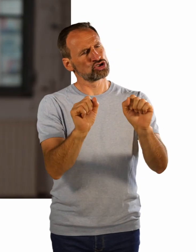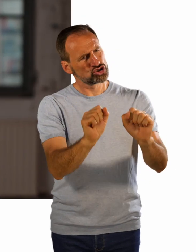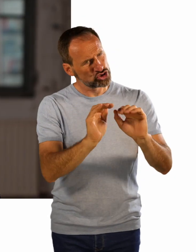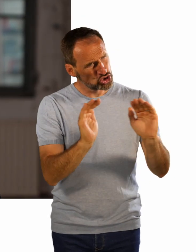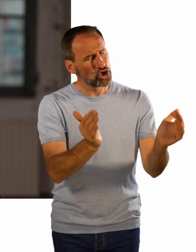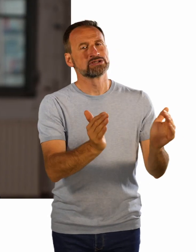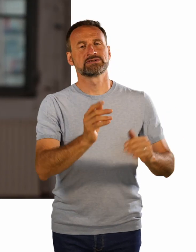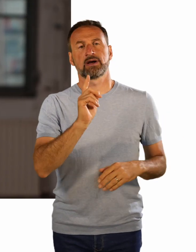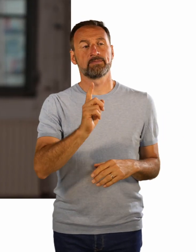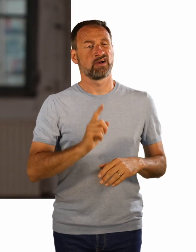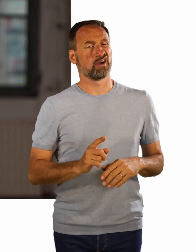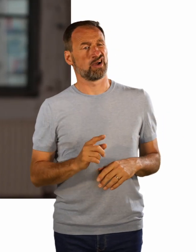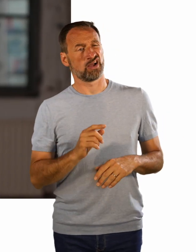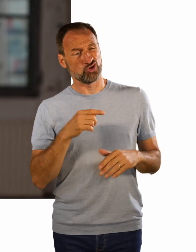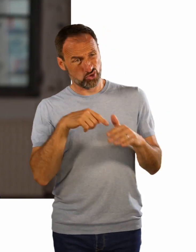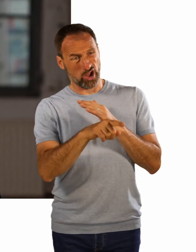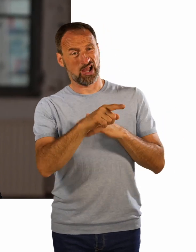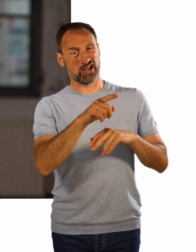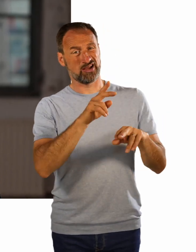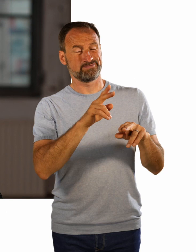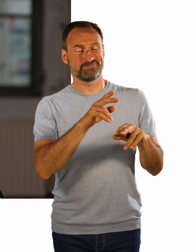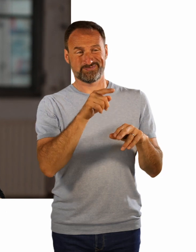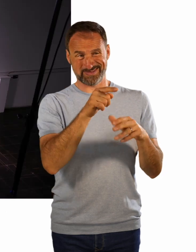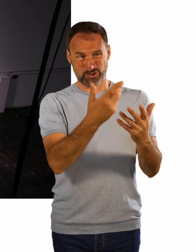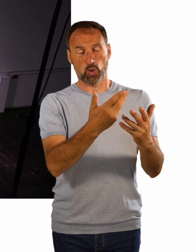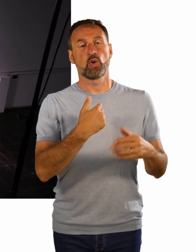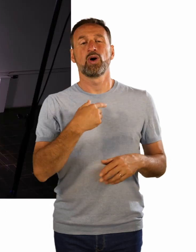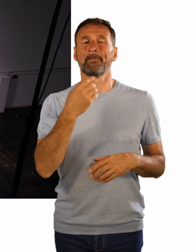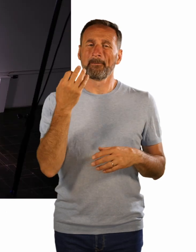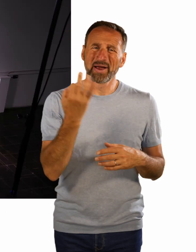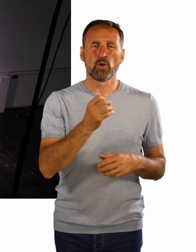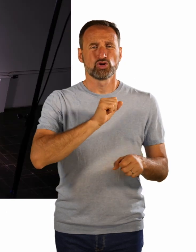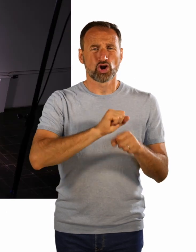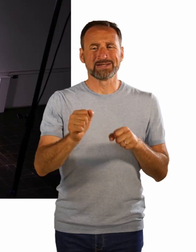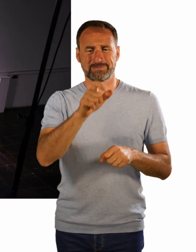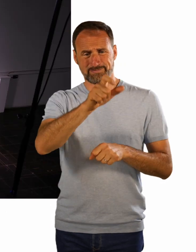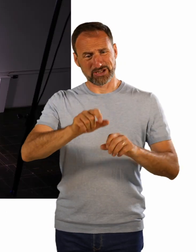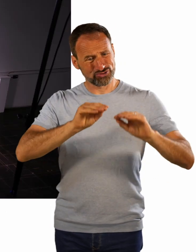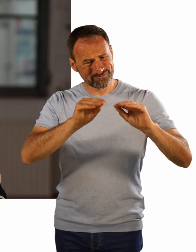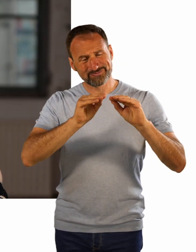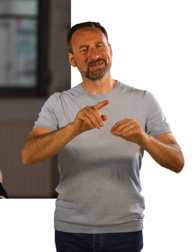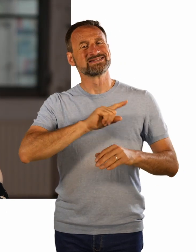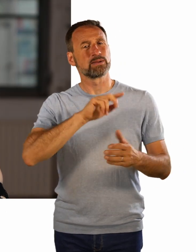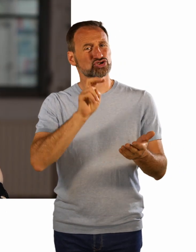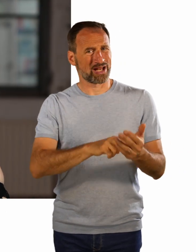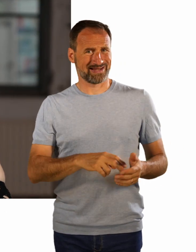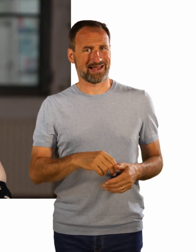dass man den Menschen auch viel Selbstständigkeit nahe bringen sollte und dass es mit Hilfen funktionieren kann, dass man sich das Leben